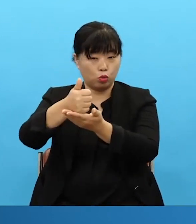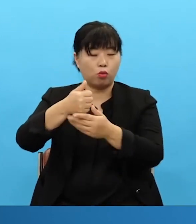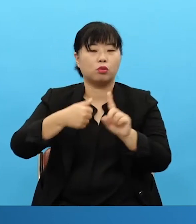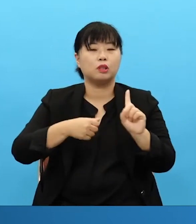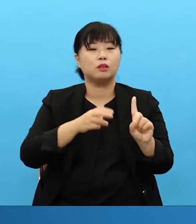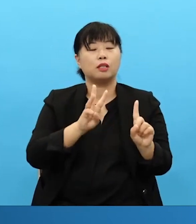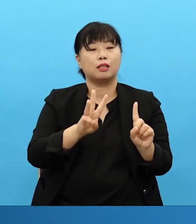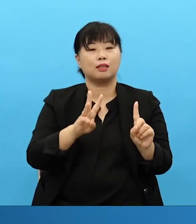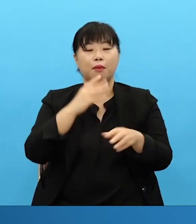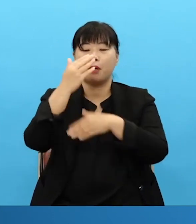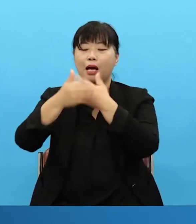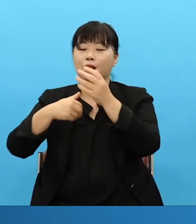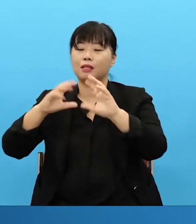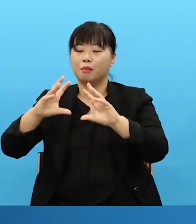what to wait for? God's kingdom.